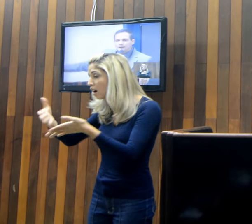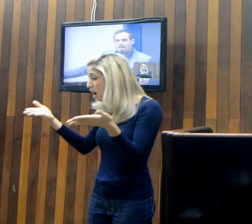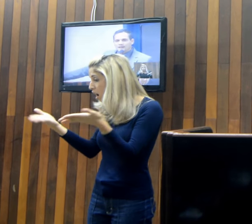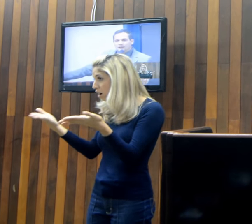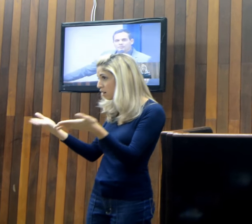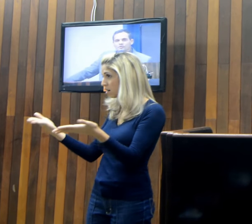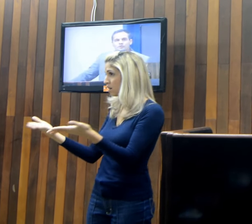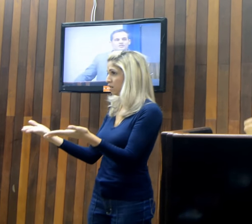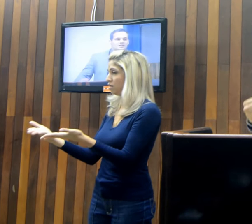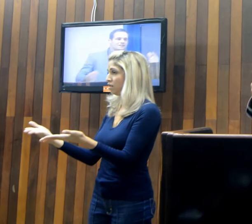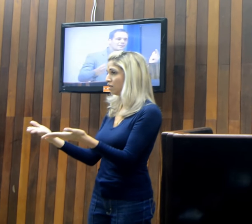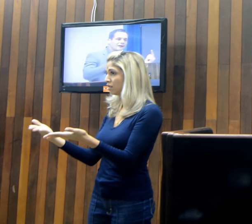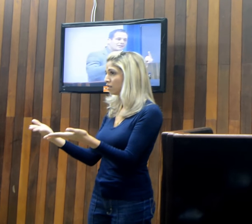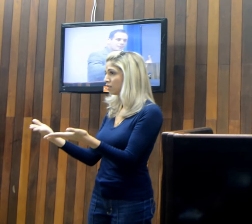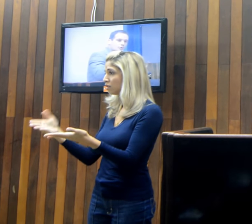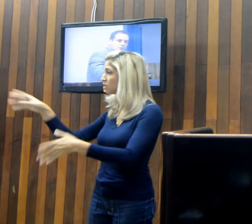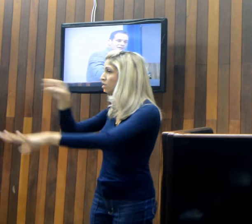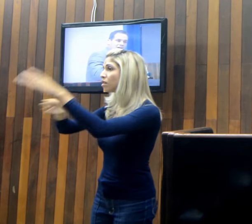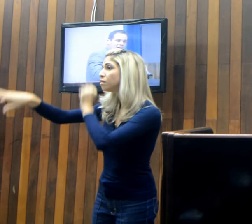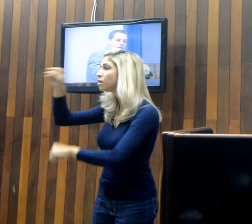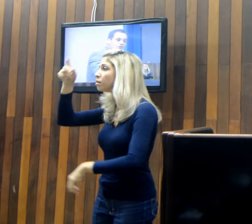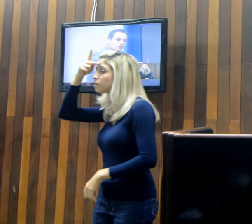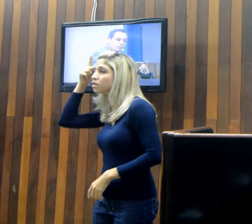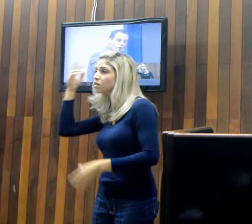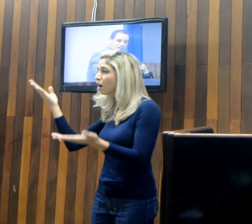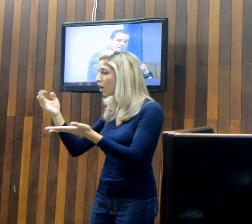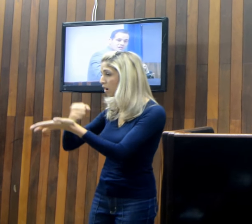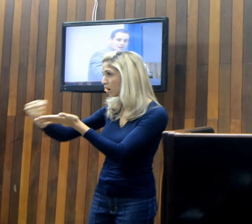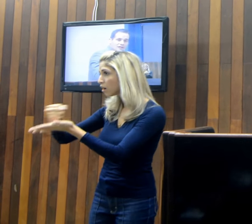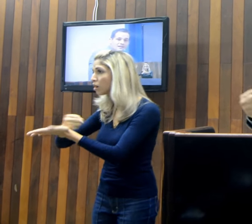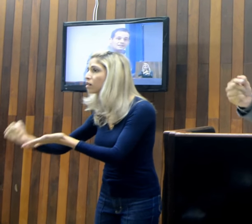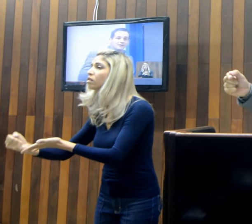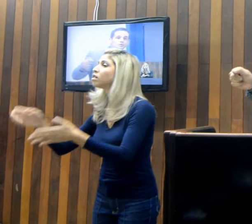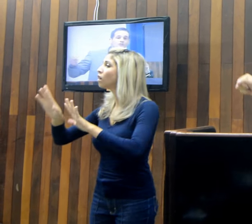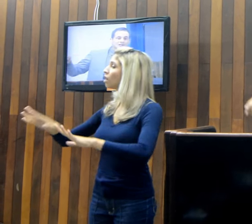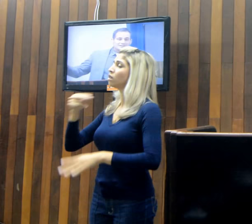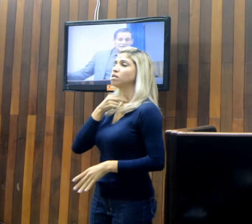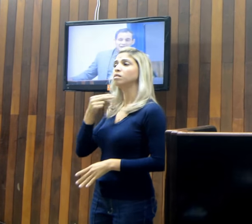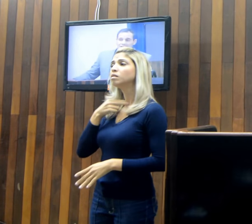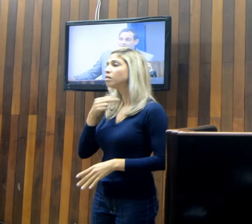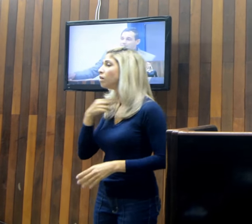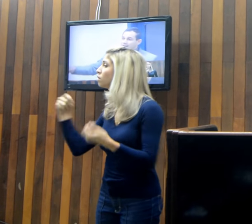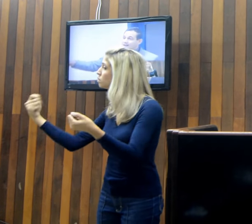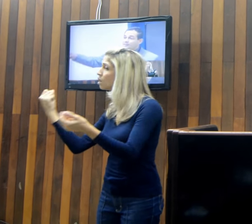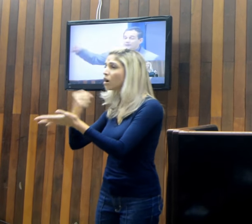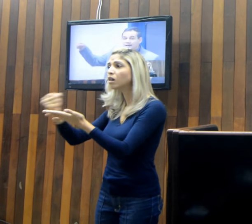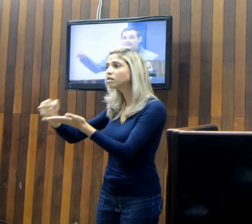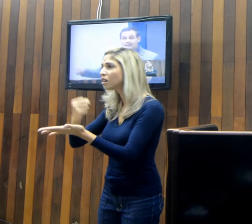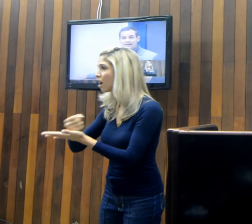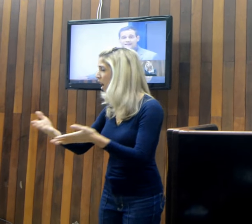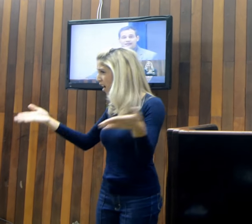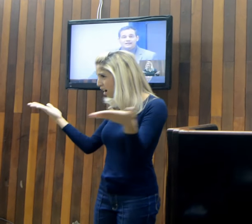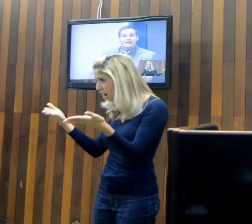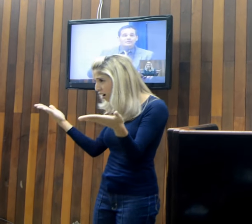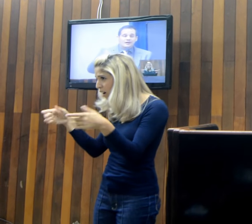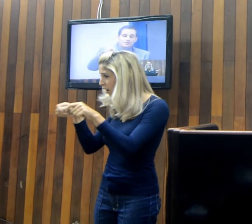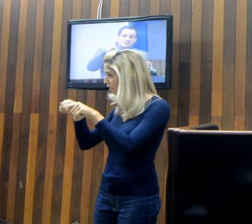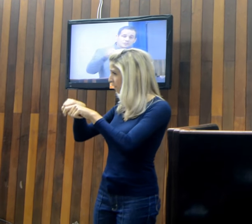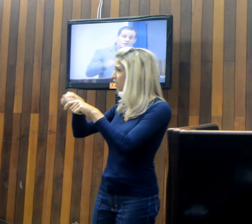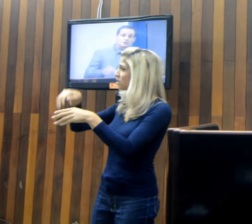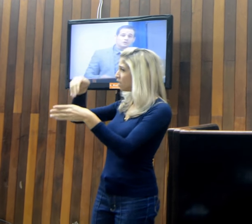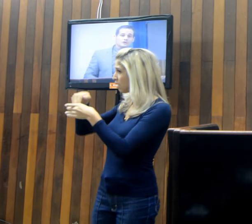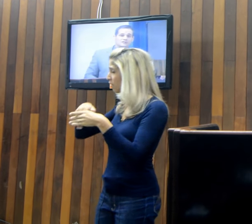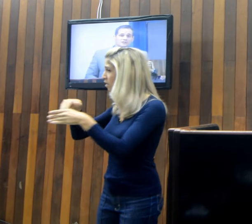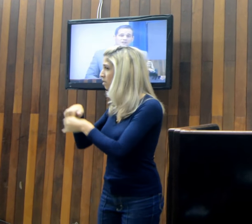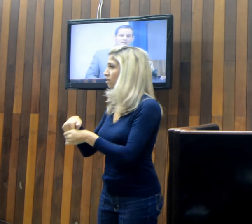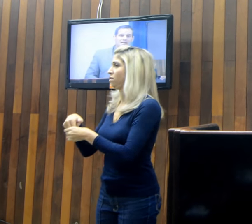campanha pessoas dentro da máquina pública. Isso não pode. Ele tem que contratar para a campanha dele e caminhar com essas